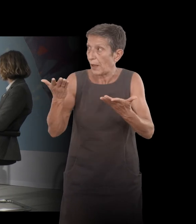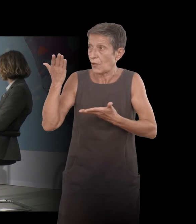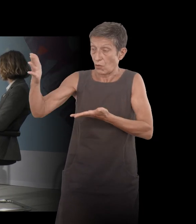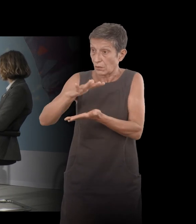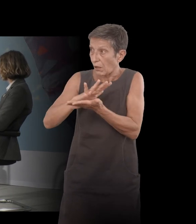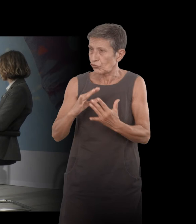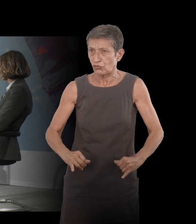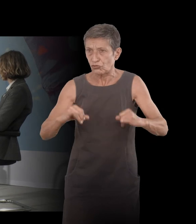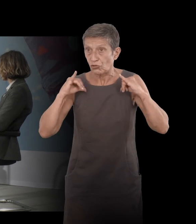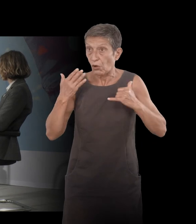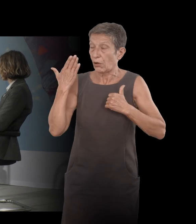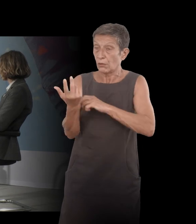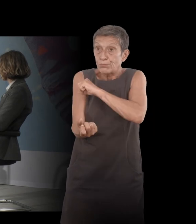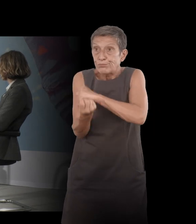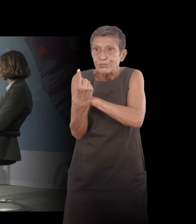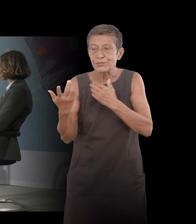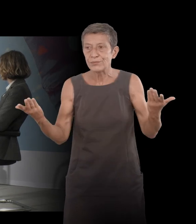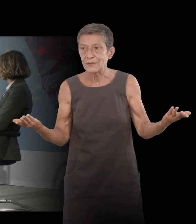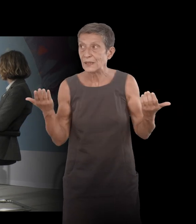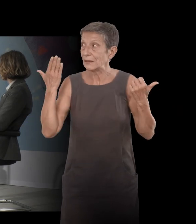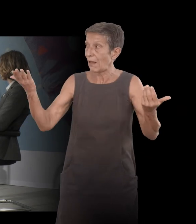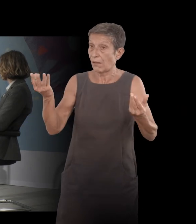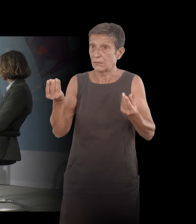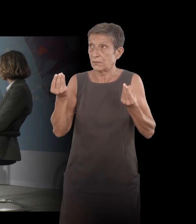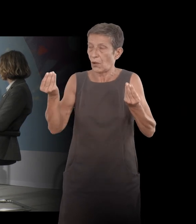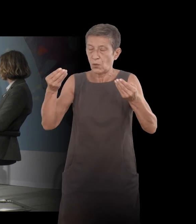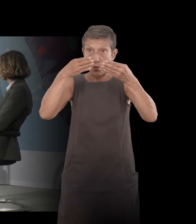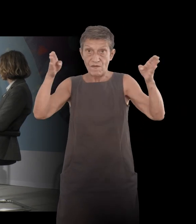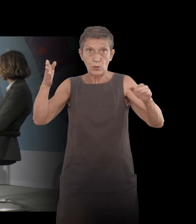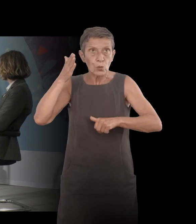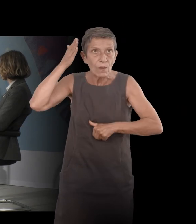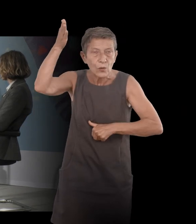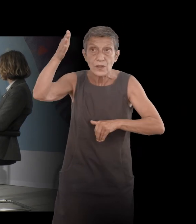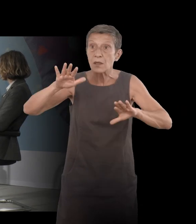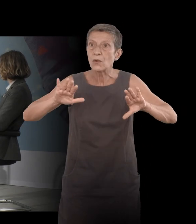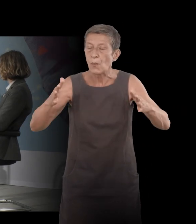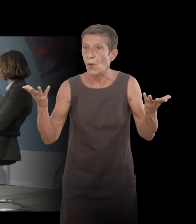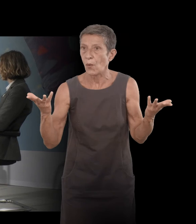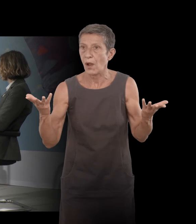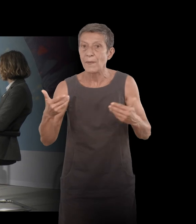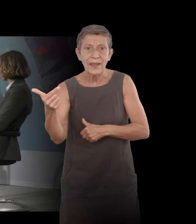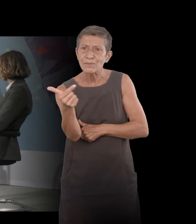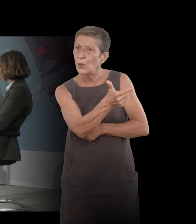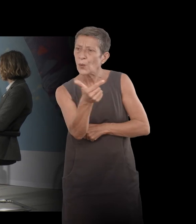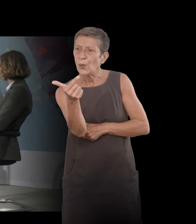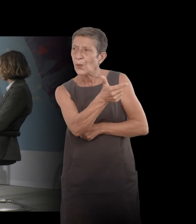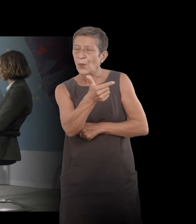tout ce que ça vous ouvre à l'avenir est-ce que vous seriez peut-être toutes les deux d'accord pour dire que la maladie c'est une